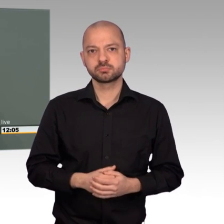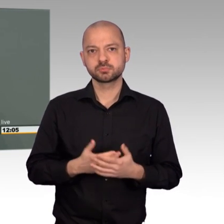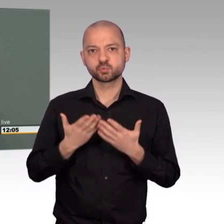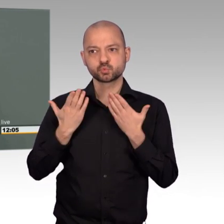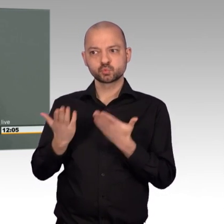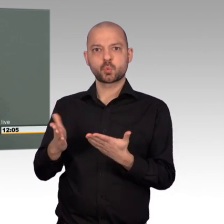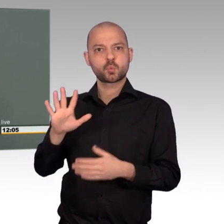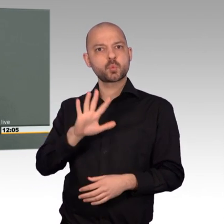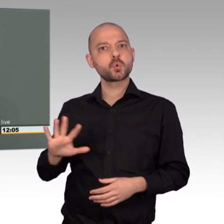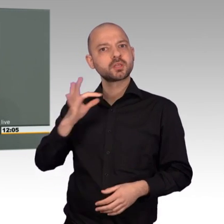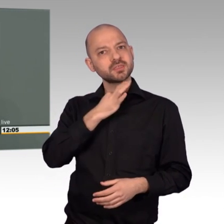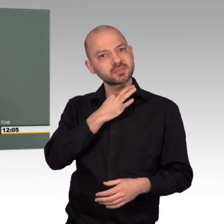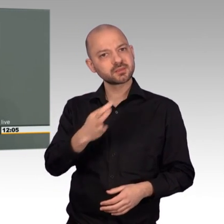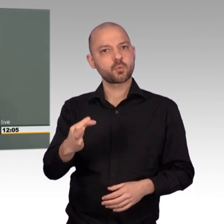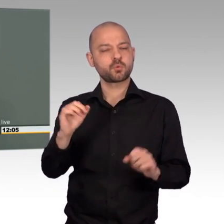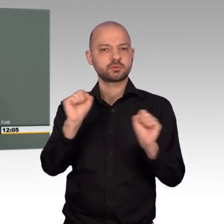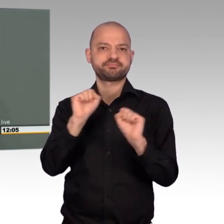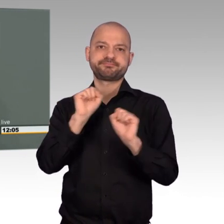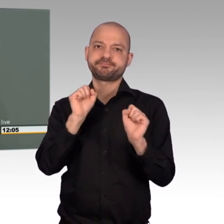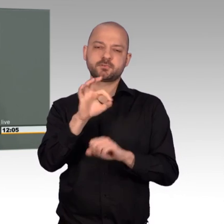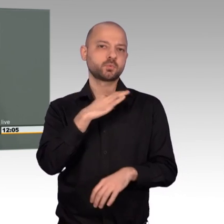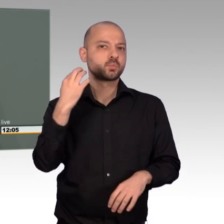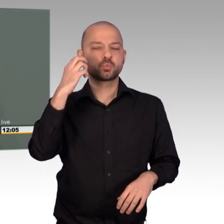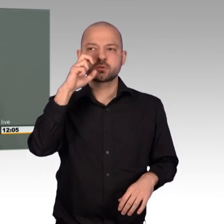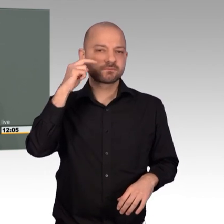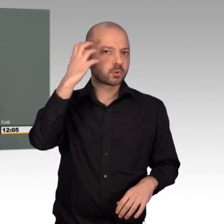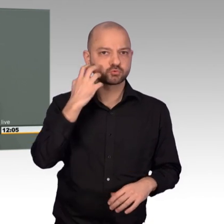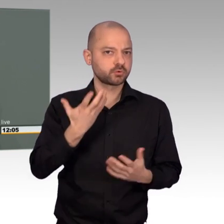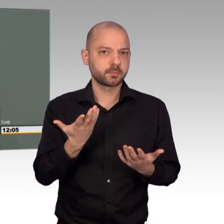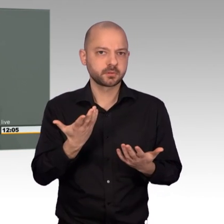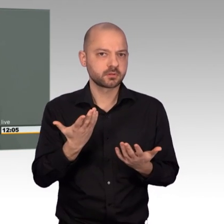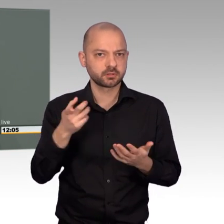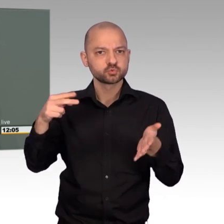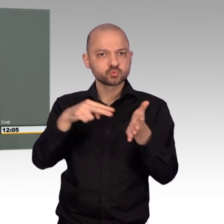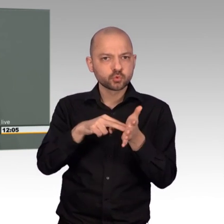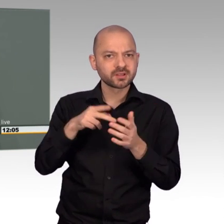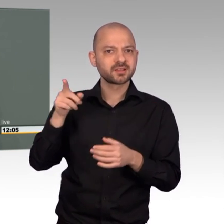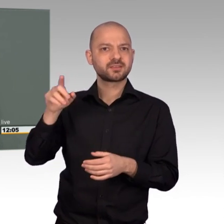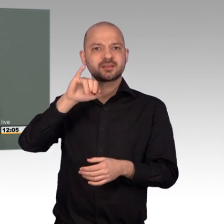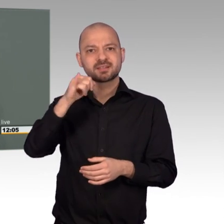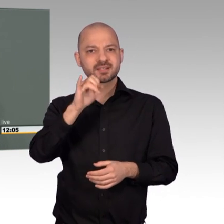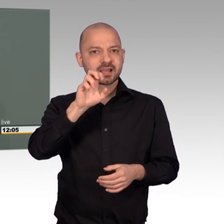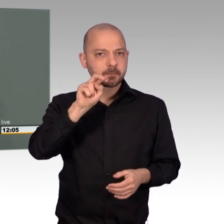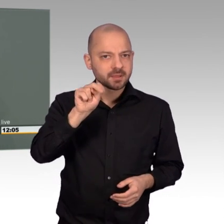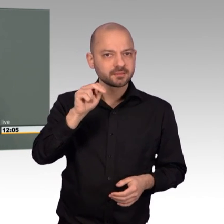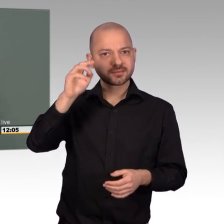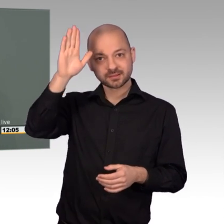Libanon, in der Türkei. Die Weltgemeinschaft muss mittlerweile Unsummen aufbringen, um die Menschen zu